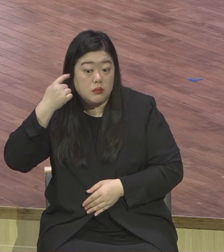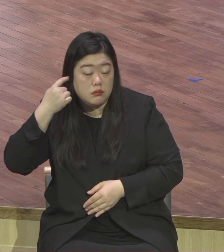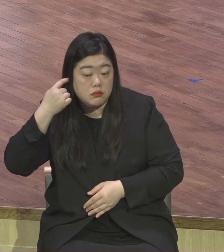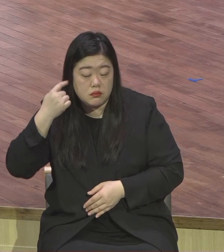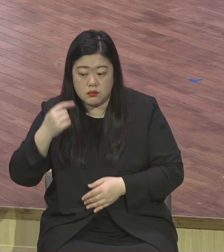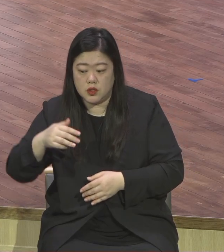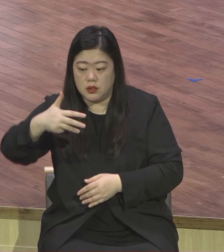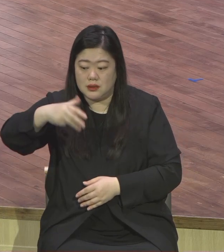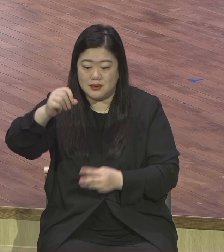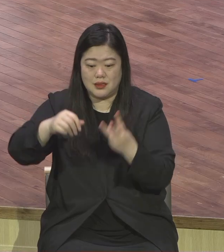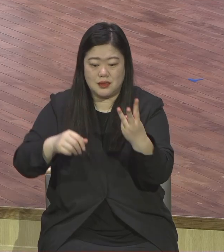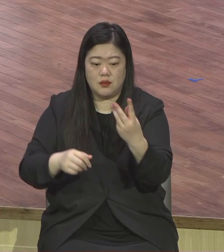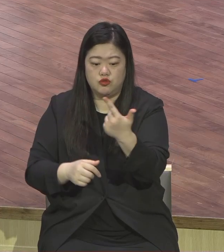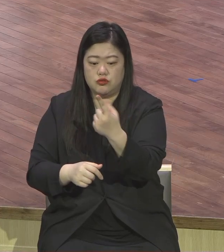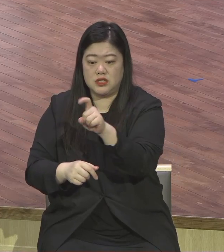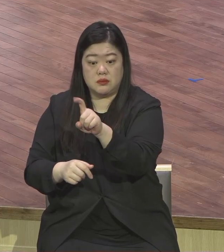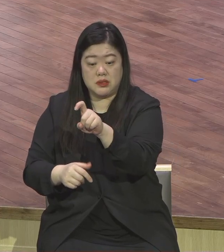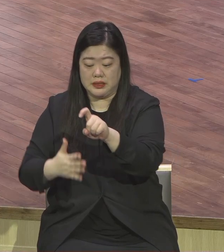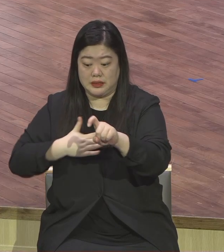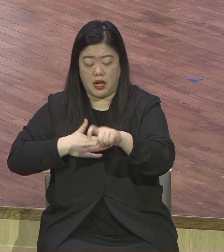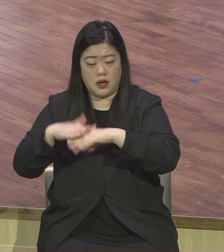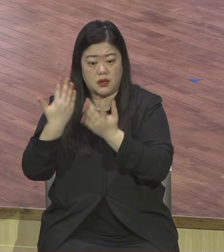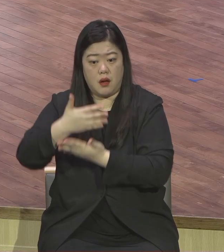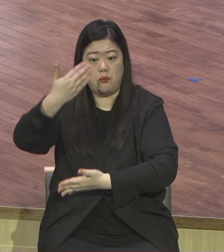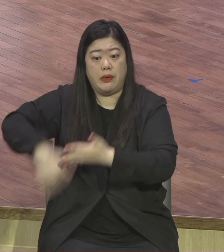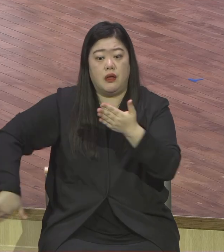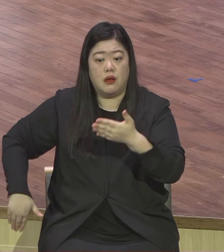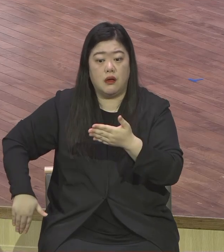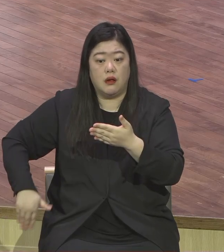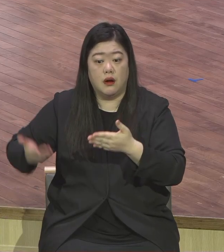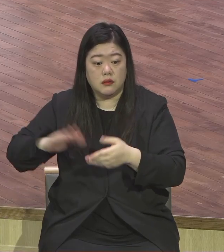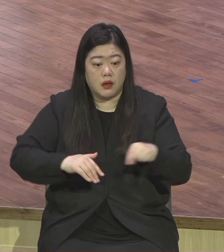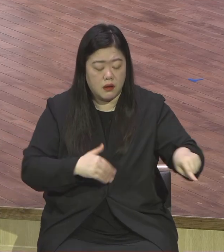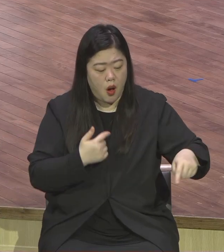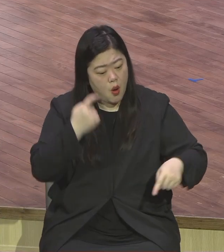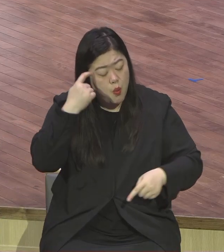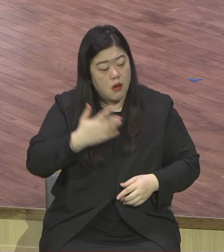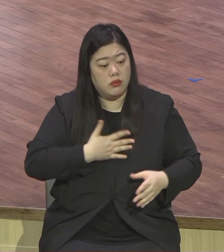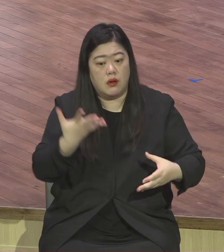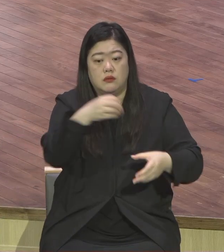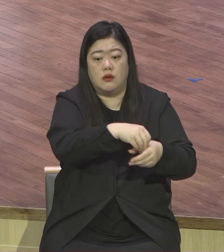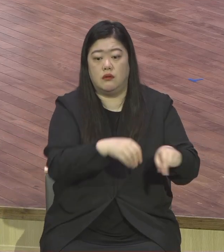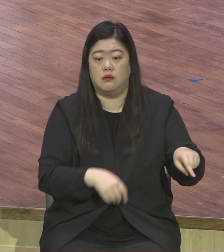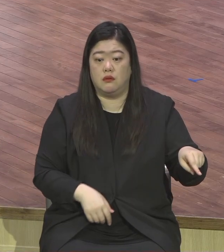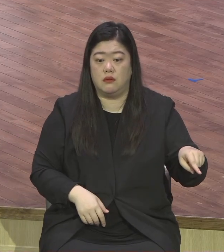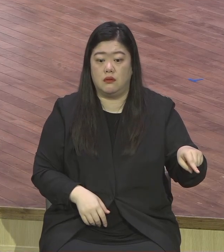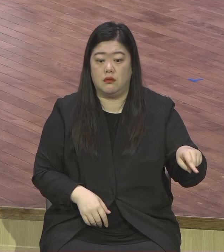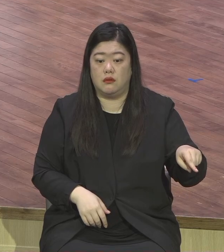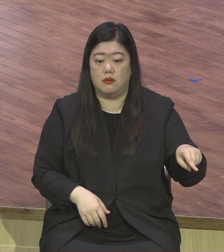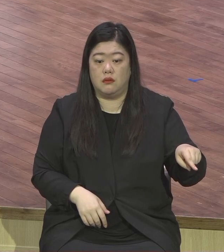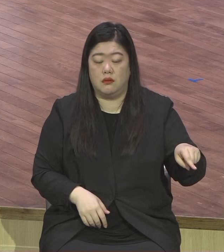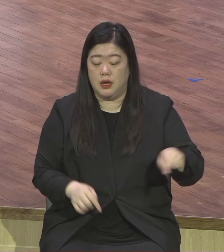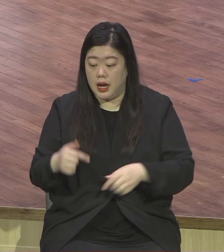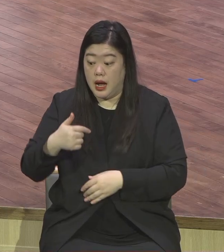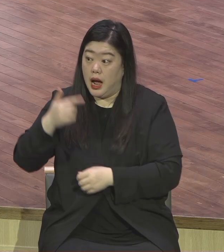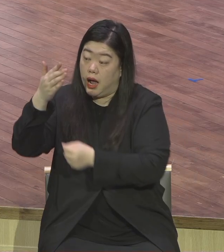인간의 행위가 아니라 하나님의 절대 은혜로 주어진 것이다. 나의 나댄 것은 하나님의